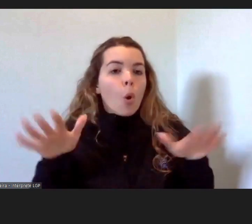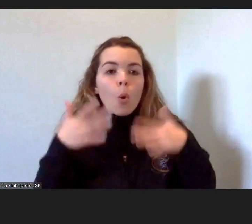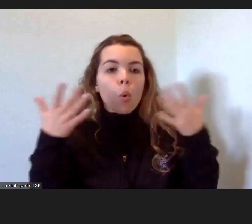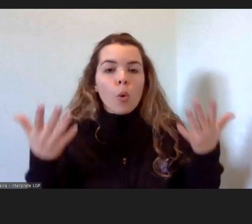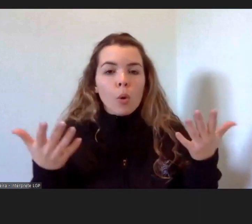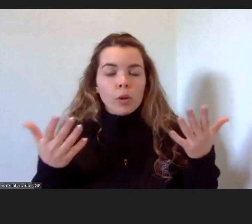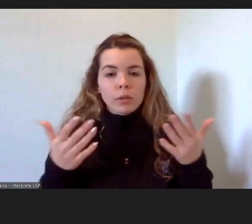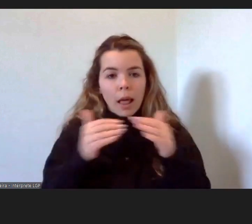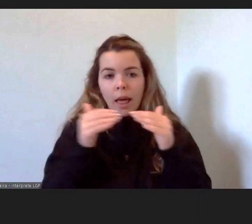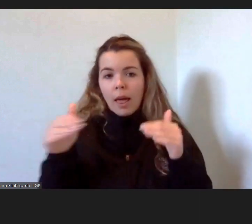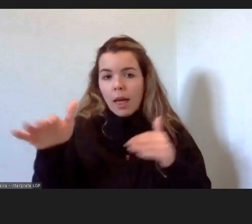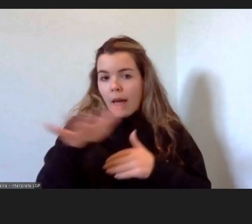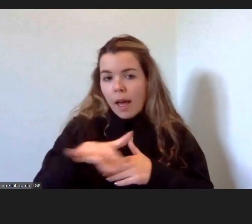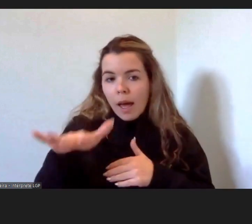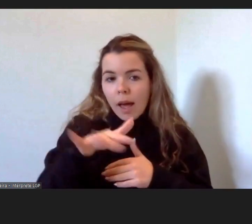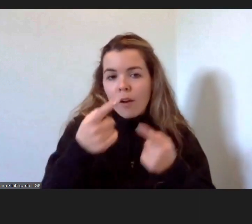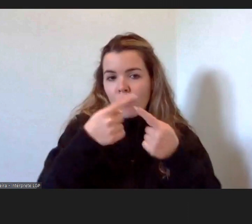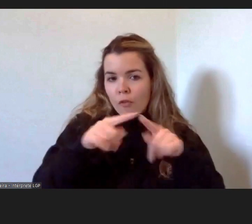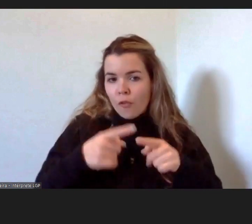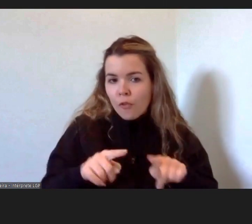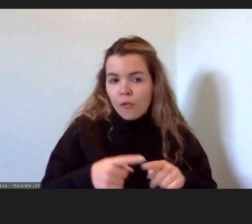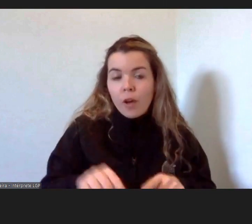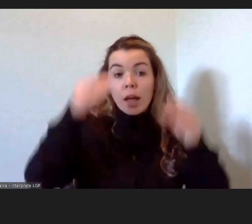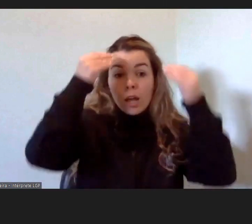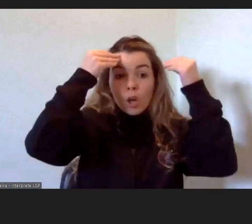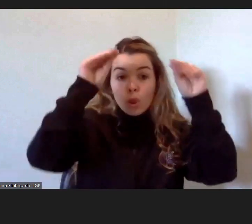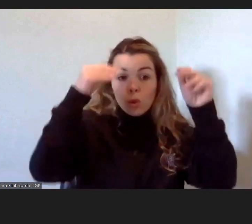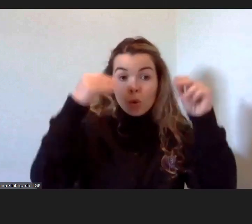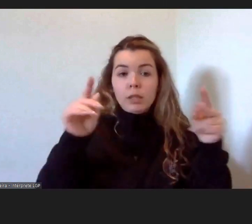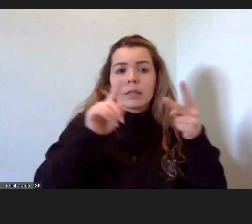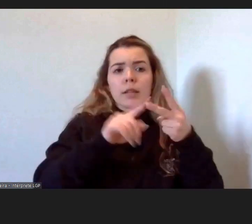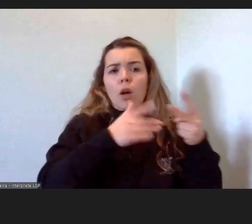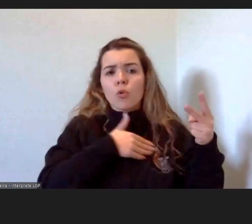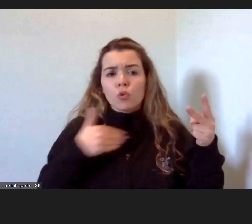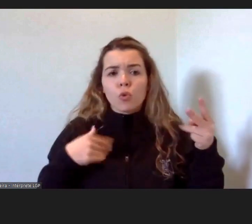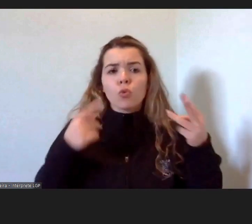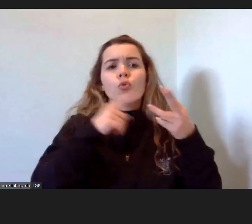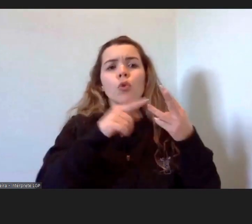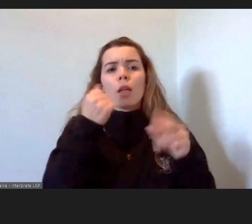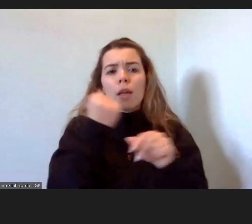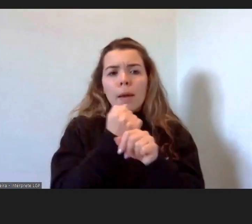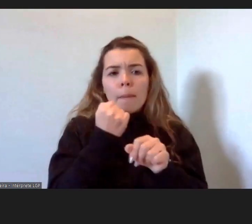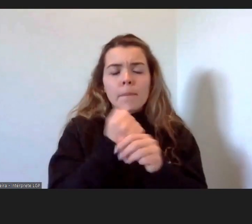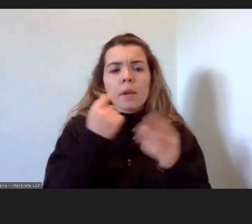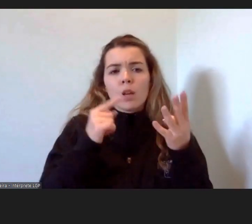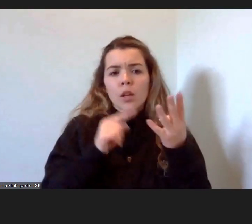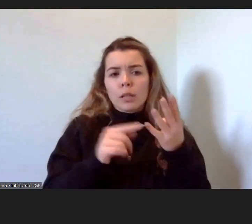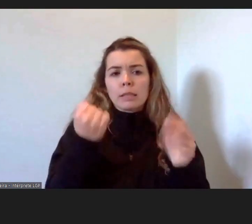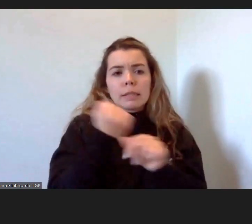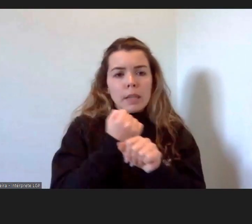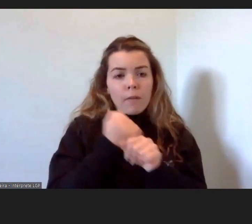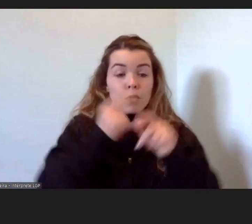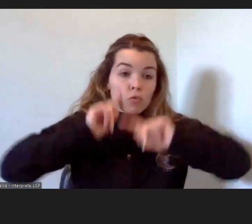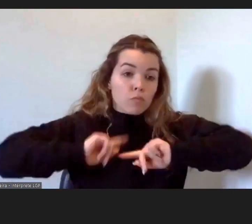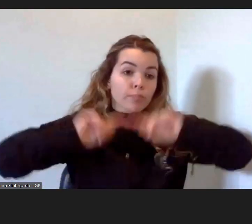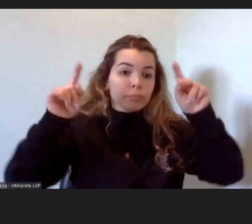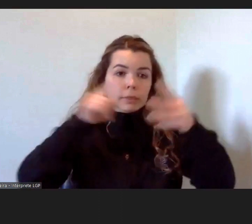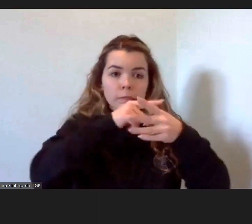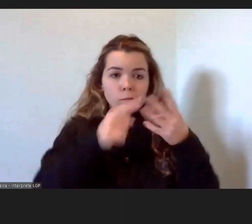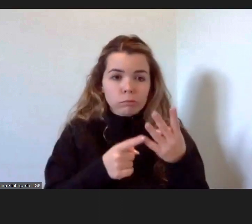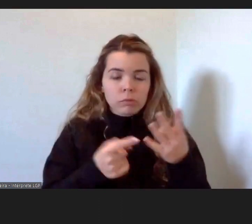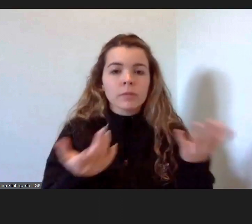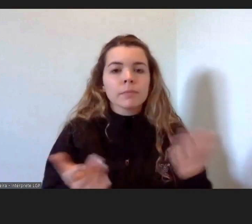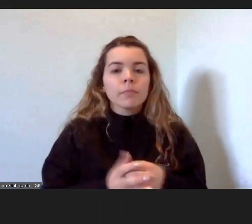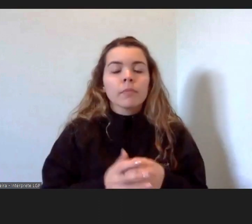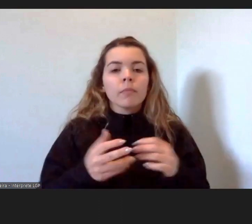várias áreas, educação, saúde, emprego, habitação, serviços públicos, e, no sentido de,